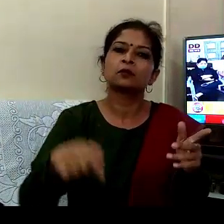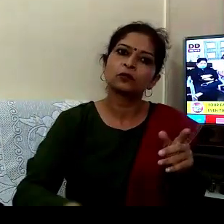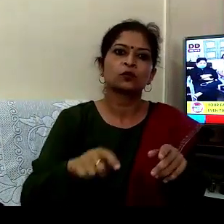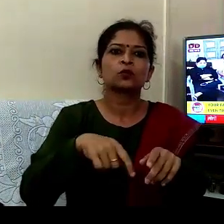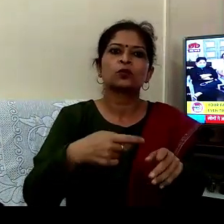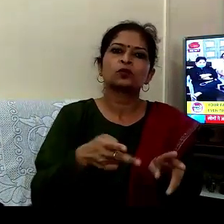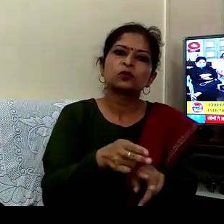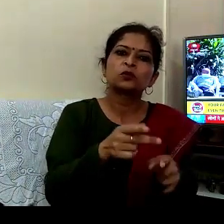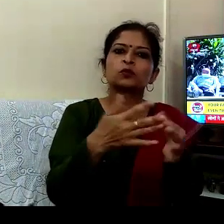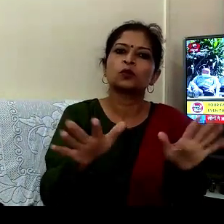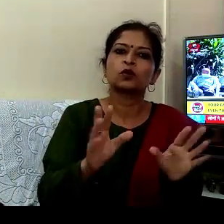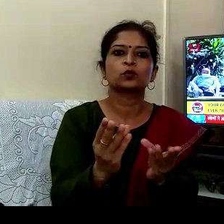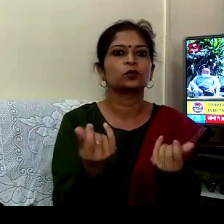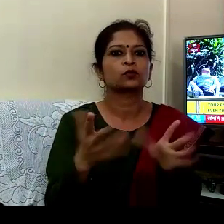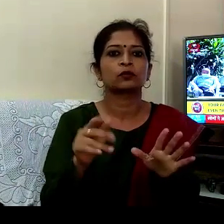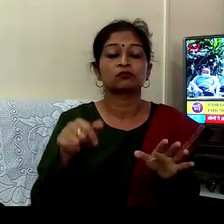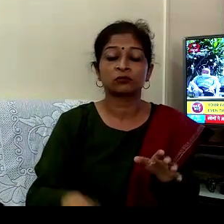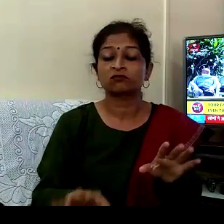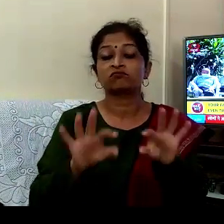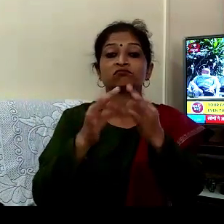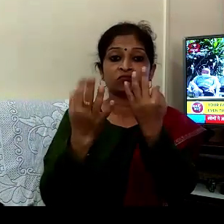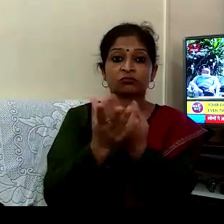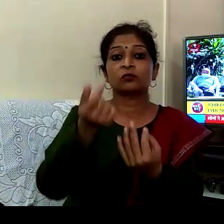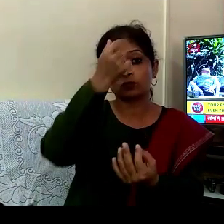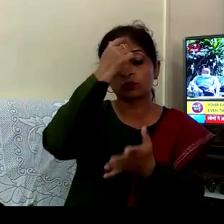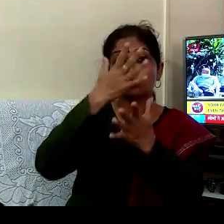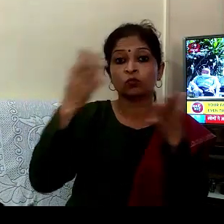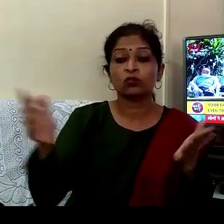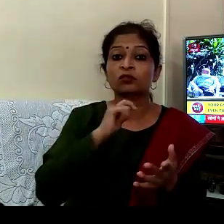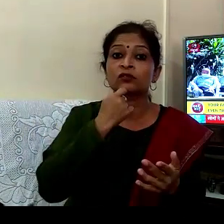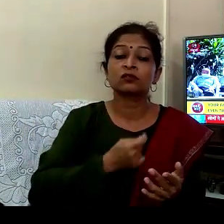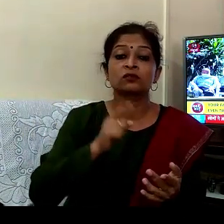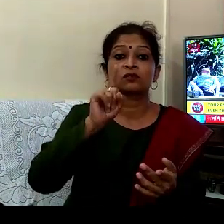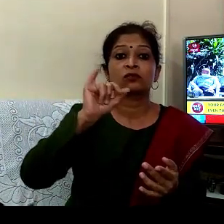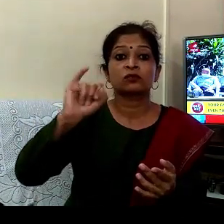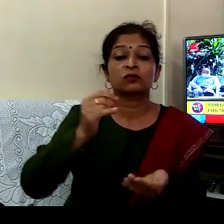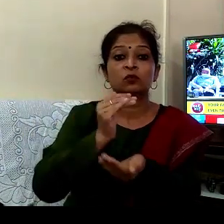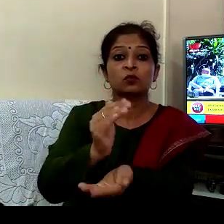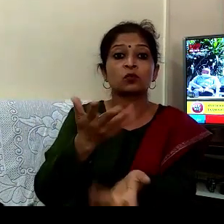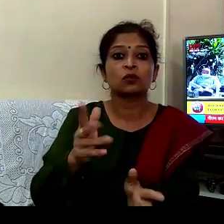لیکن جب اتنا بڑا سنکٹ پریوار کے سب کو آگیا اور سولہ سال کے بچے تک پہنچ گیا